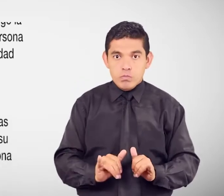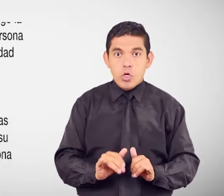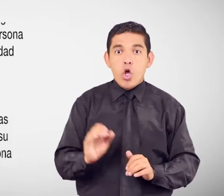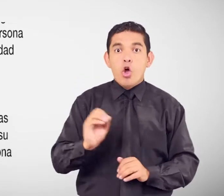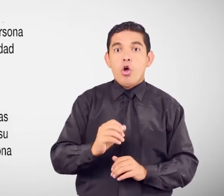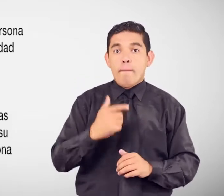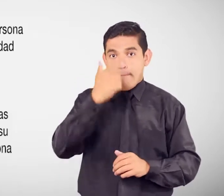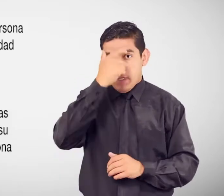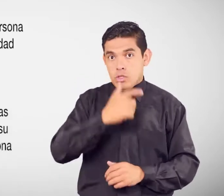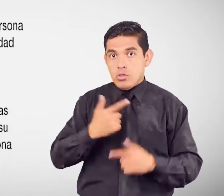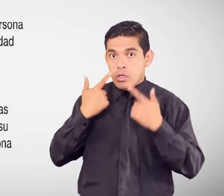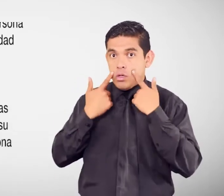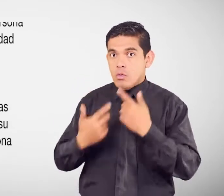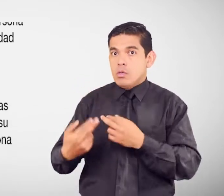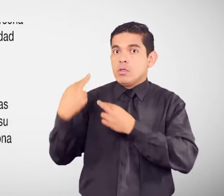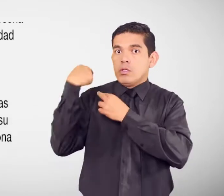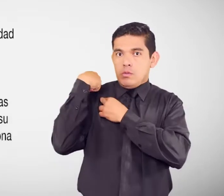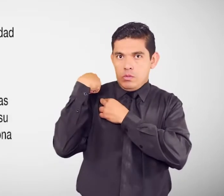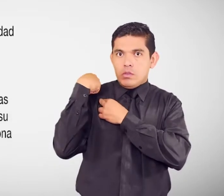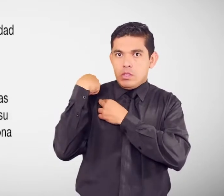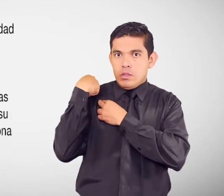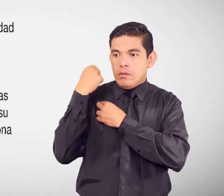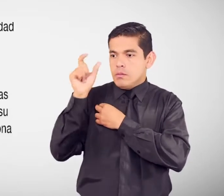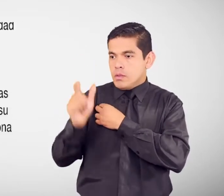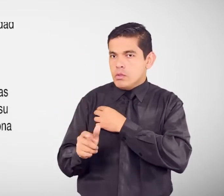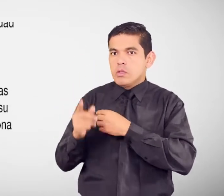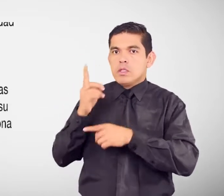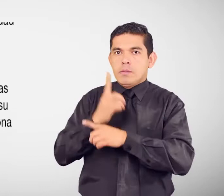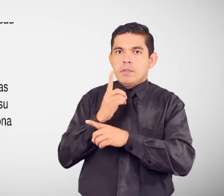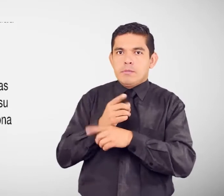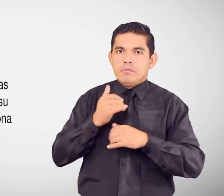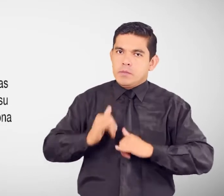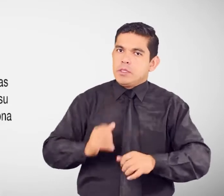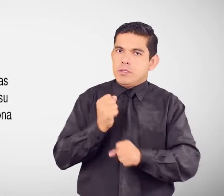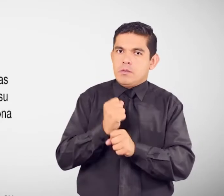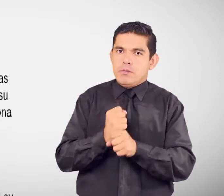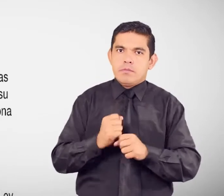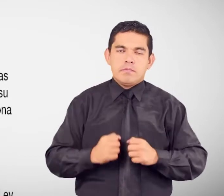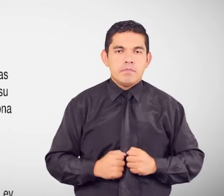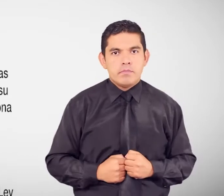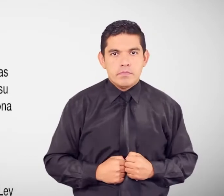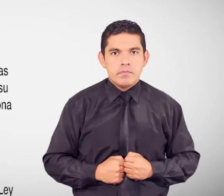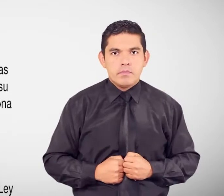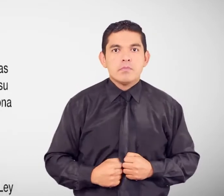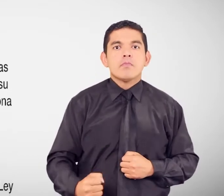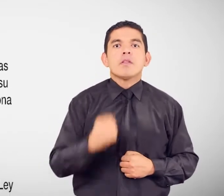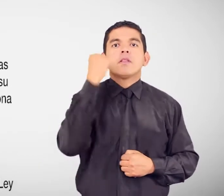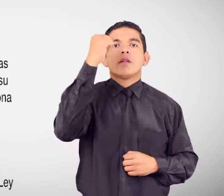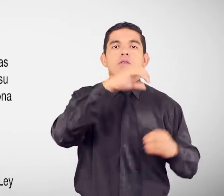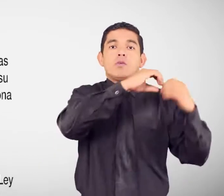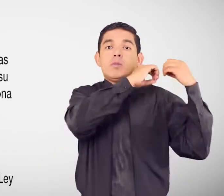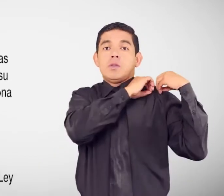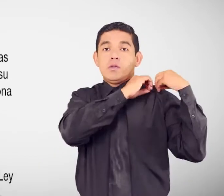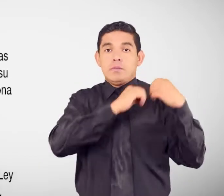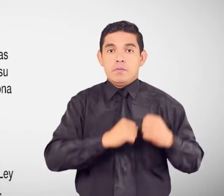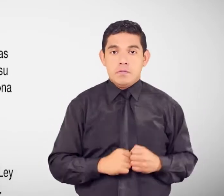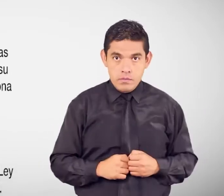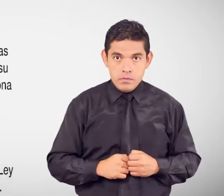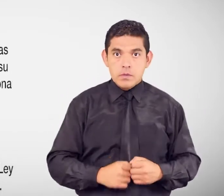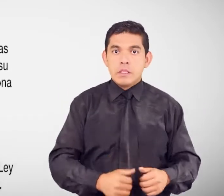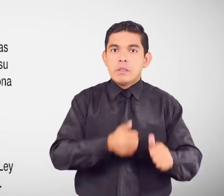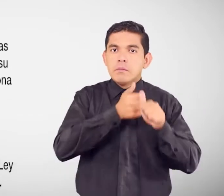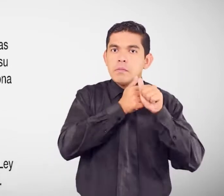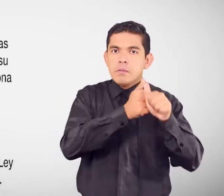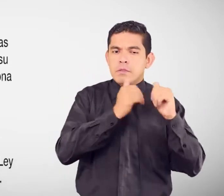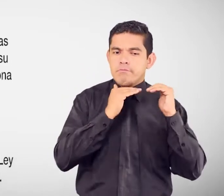Y responsabilidad a una persona con discapacidad Derechos y obligaciones Estabilidad laboral en